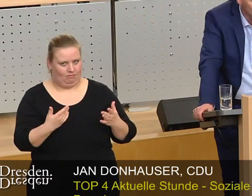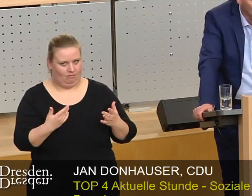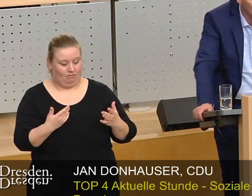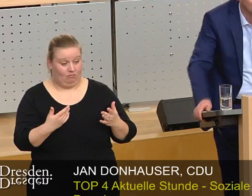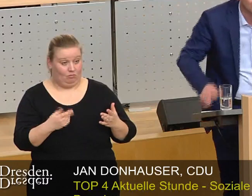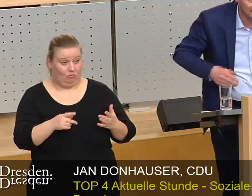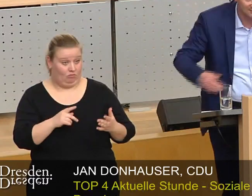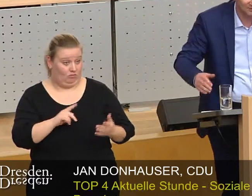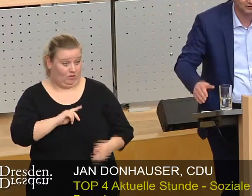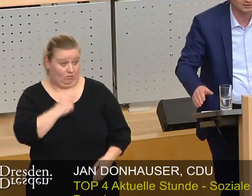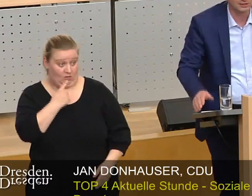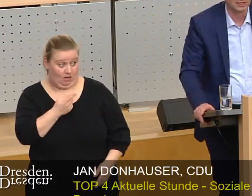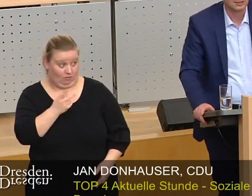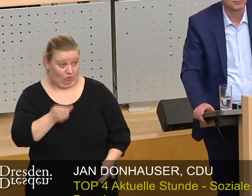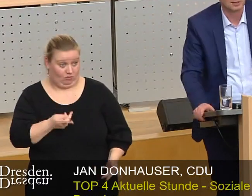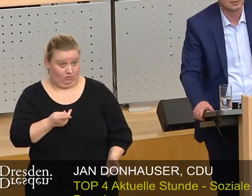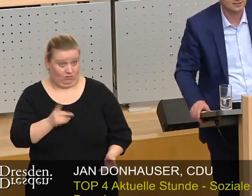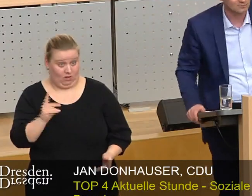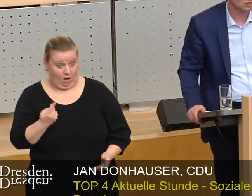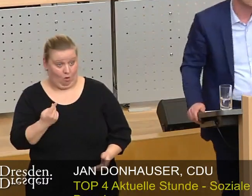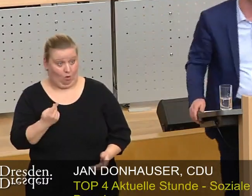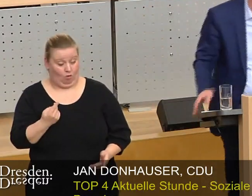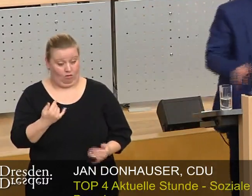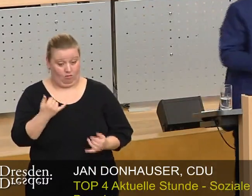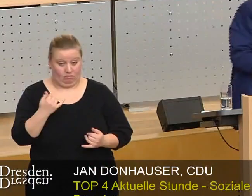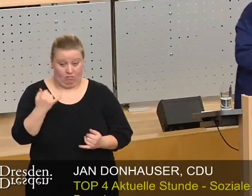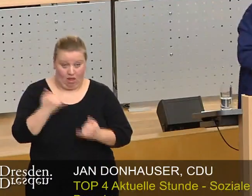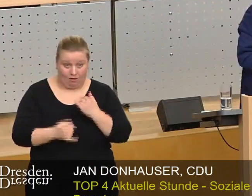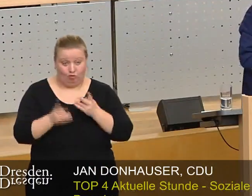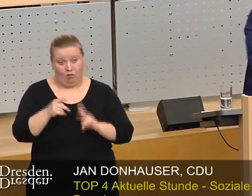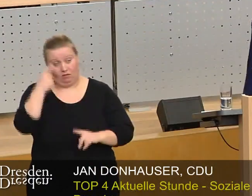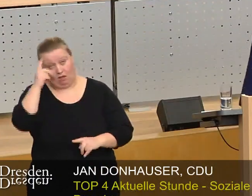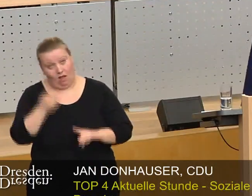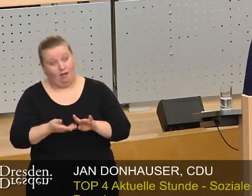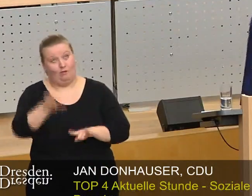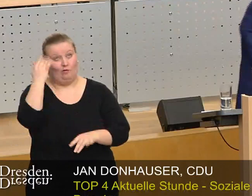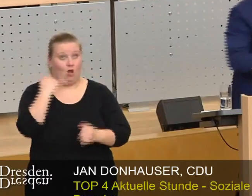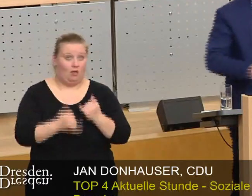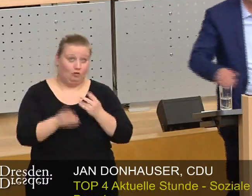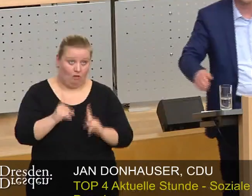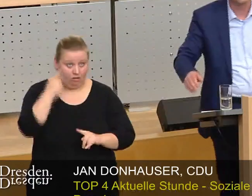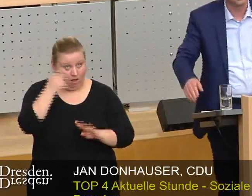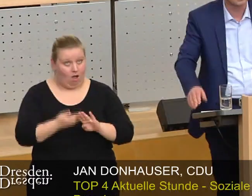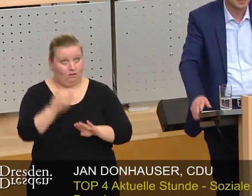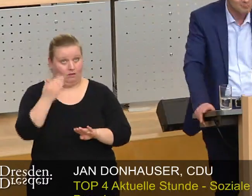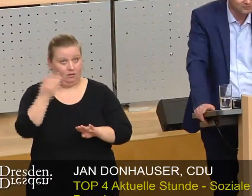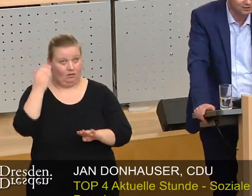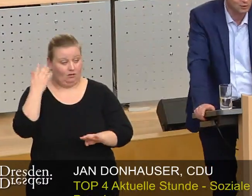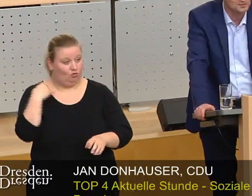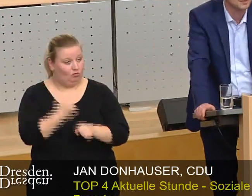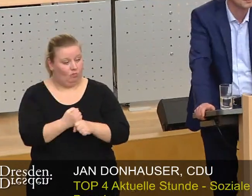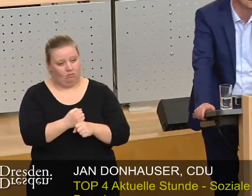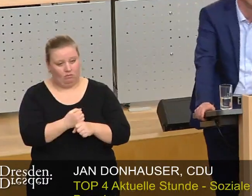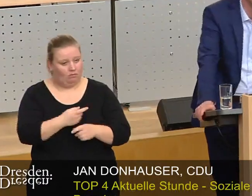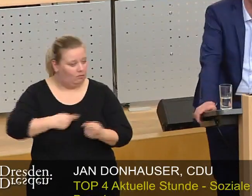muss ich sagen, auch insbesondere, dass wir ja in der letzten Stadtrat und vorletzten Stadtrat und dann könnten noch weitere Stadträte hinzuziehen, dass wir immer